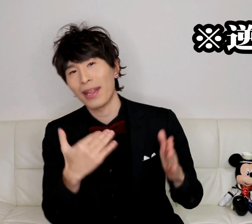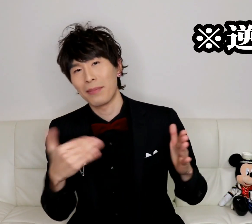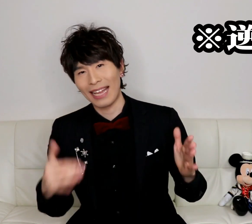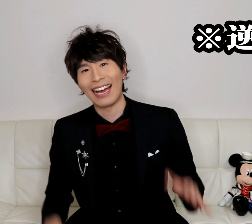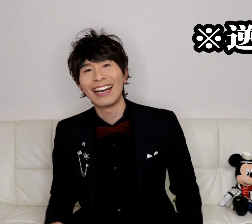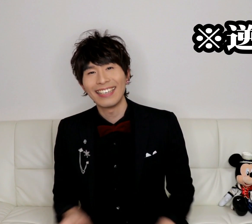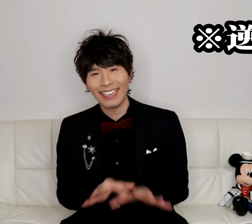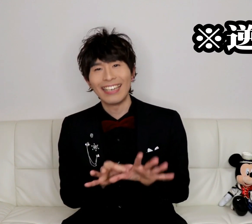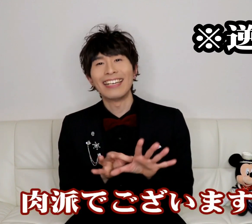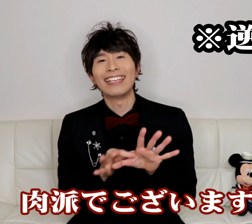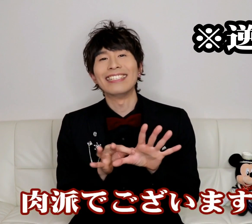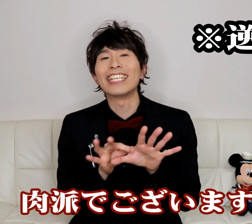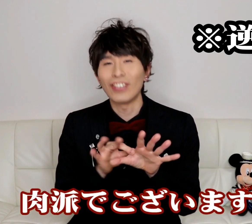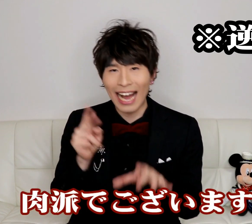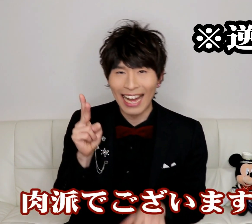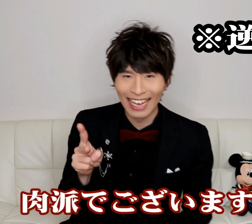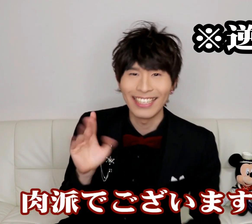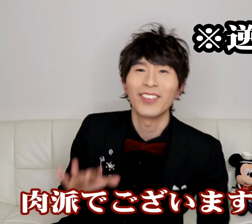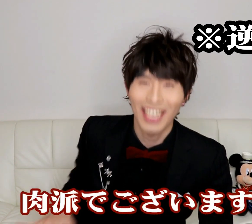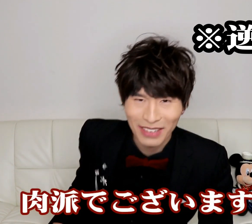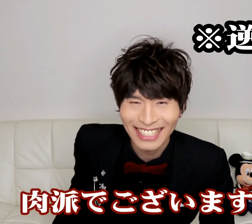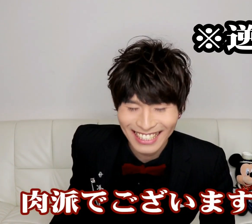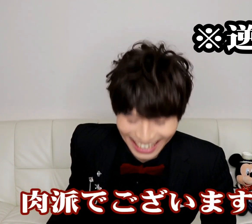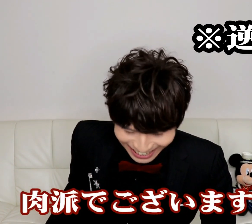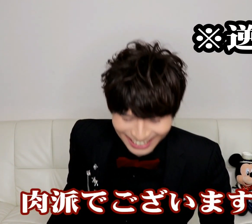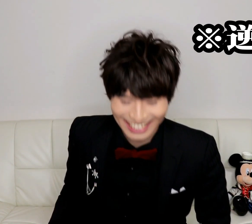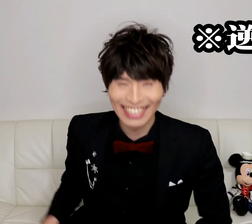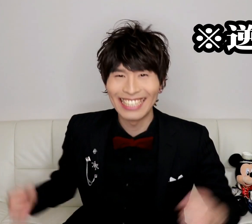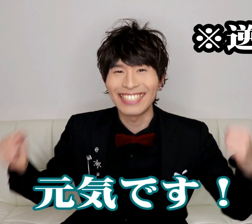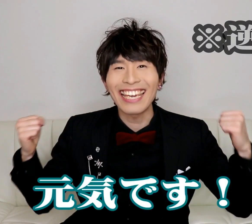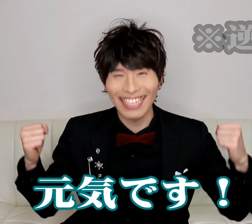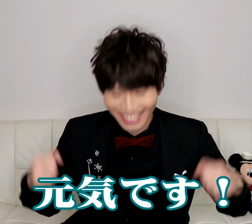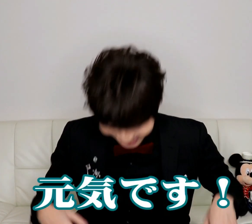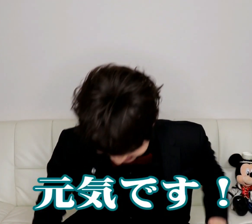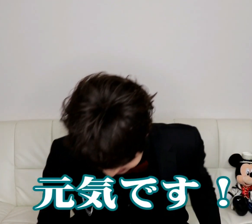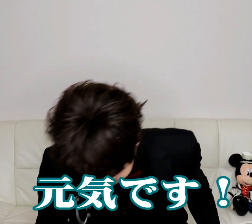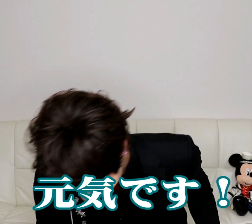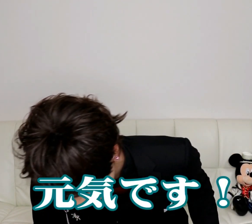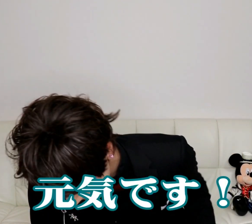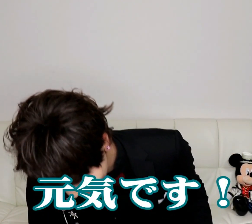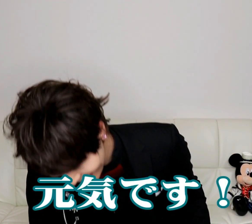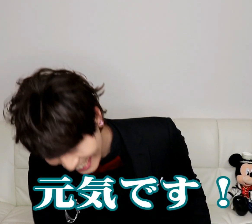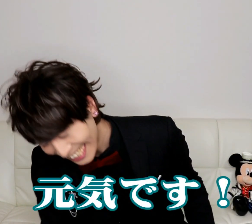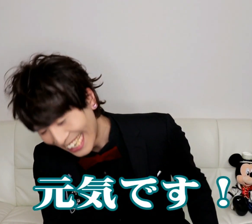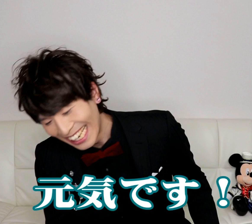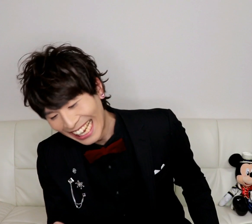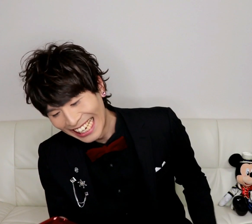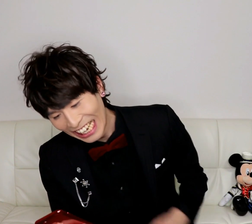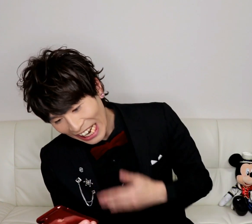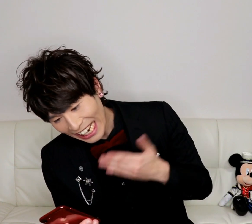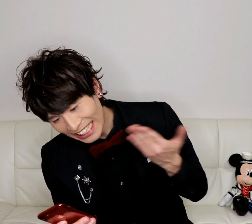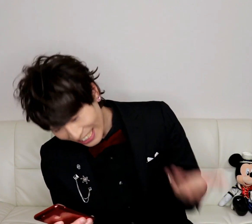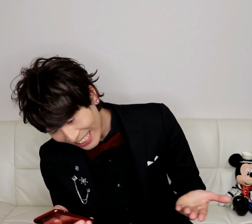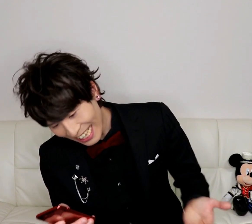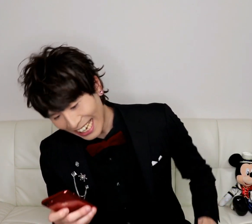まだまだ肉派でございますはい元気ですふふふふえー続いて